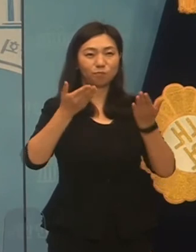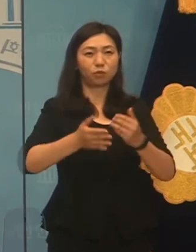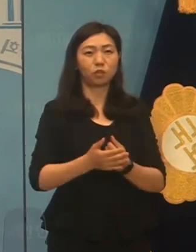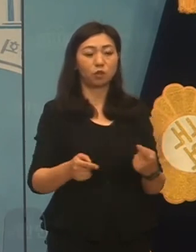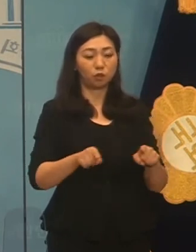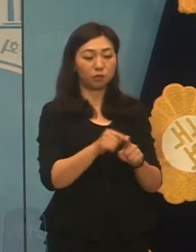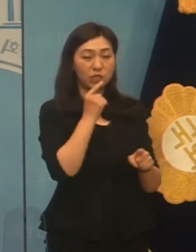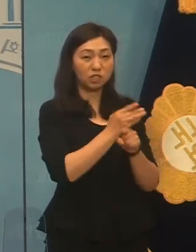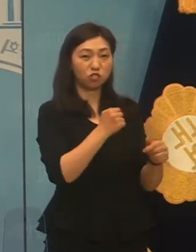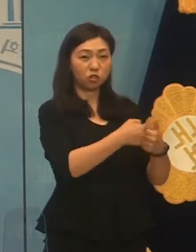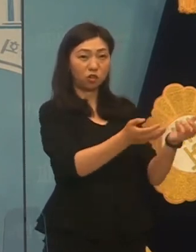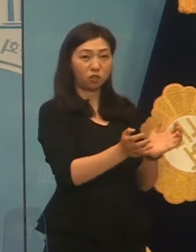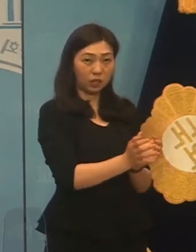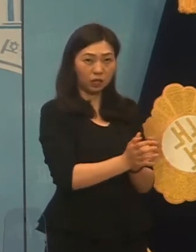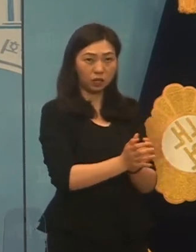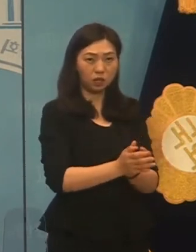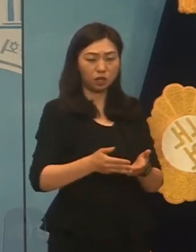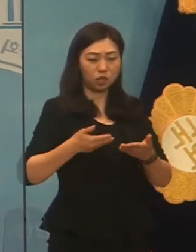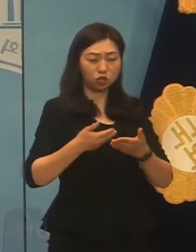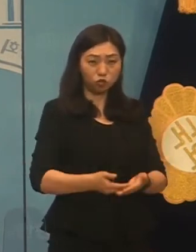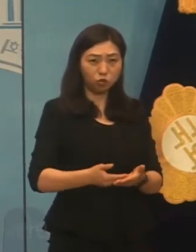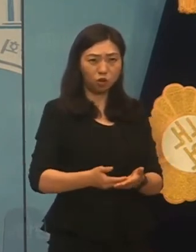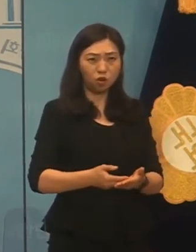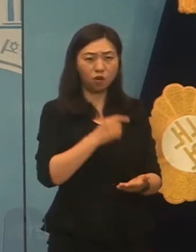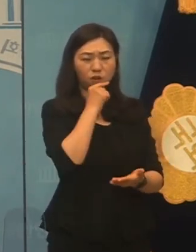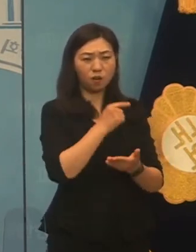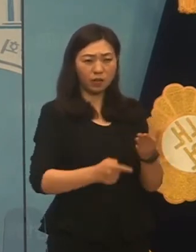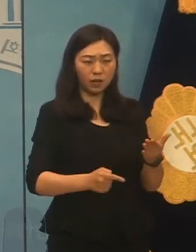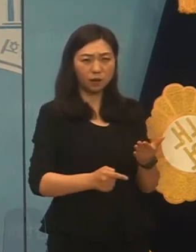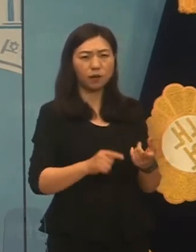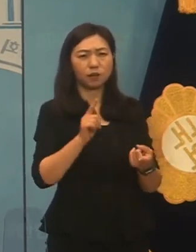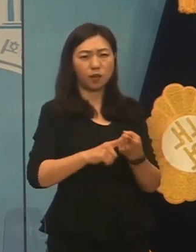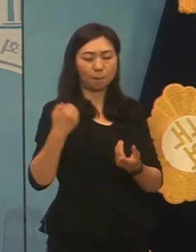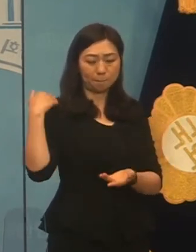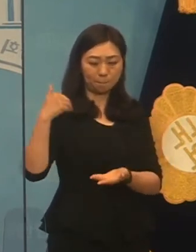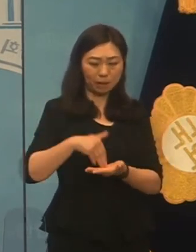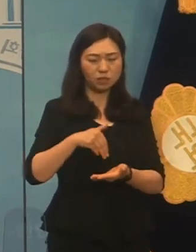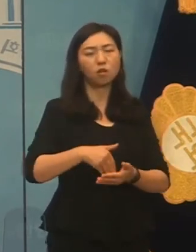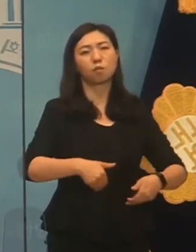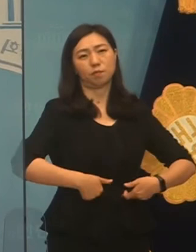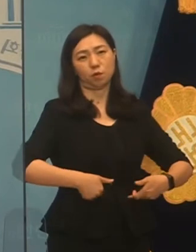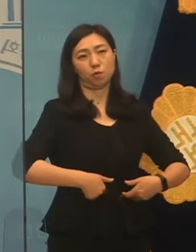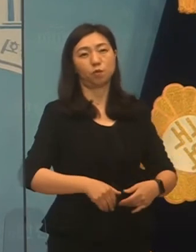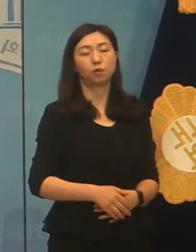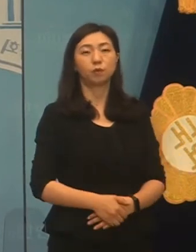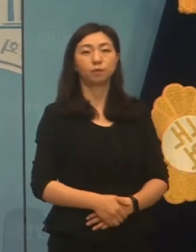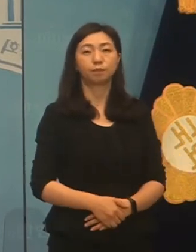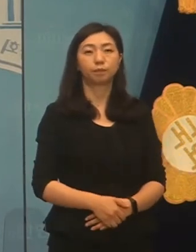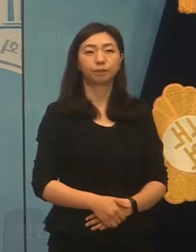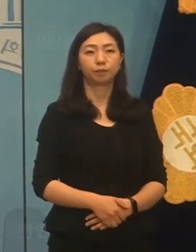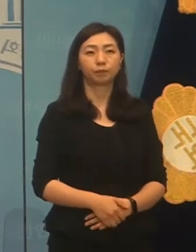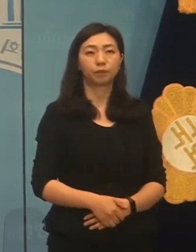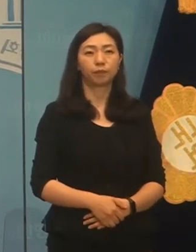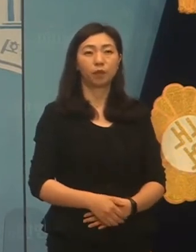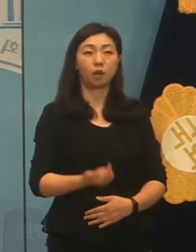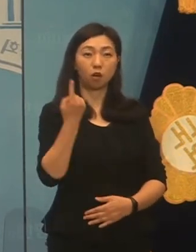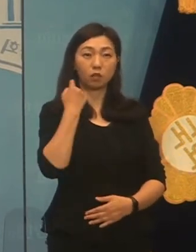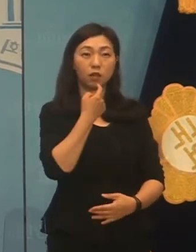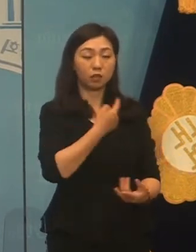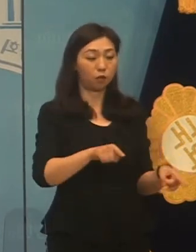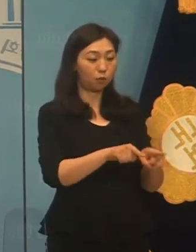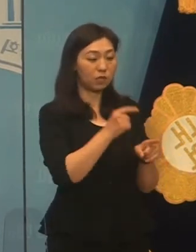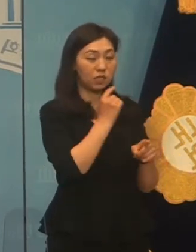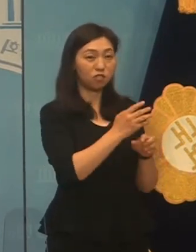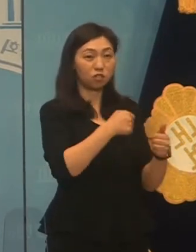중대재해기업처벌법에 대한 반성목부터 내놔야 된다라는 브리핑입니다. 어제 더불어민주당